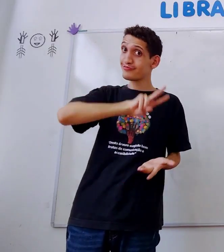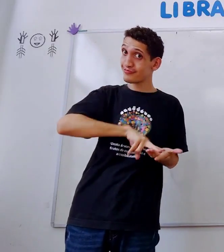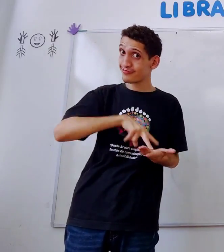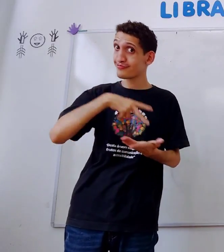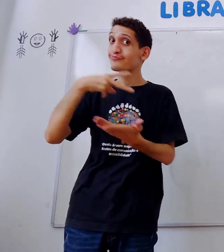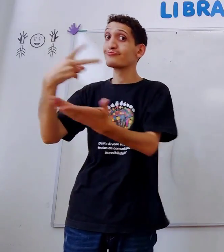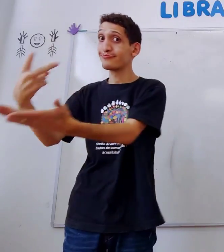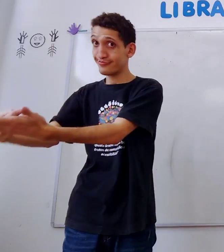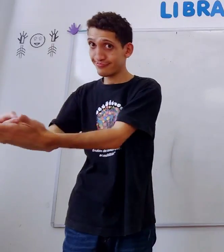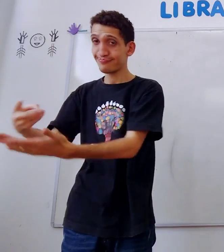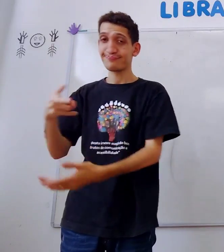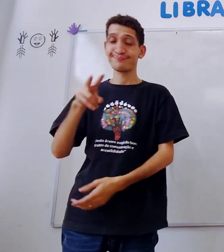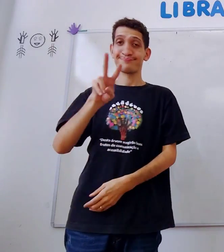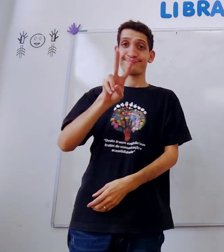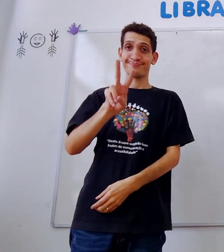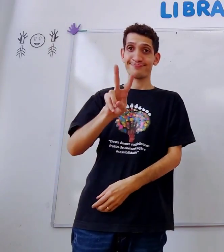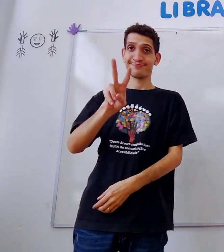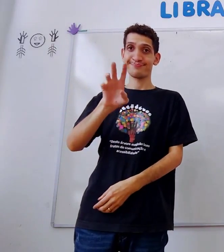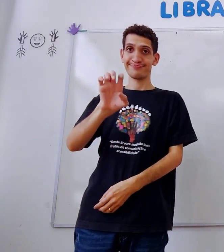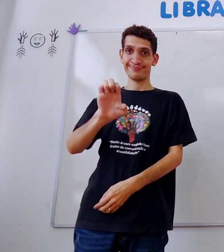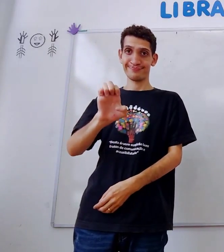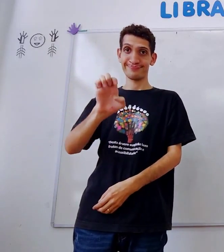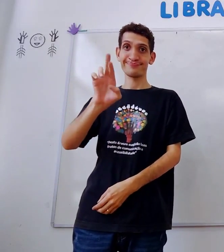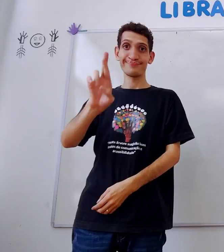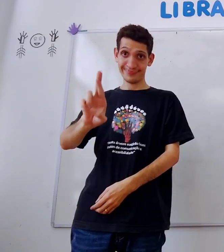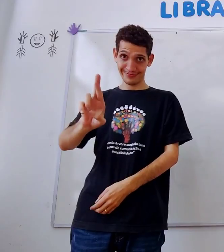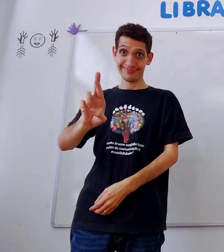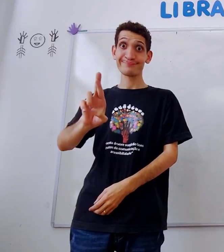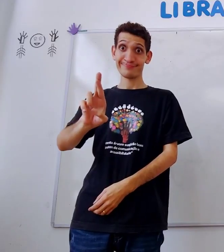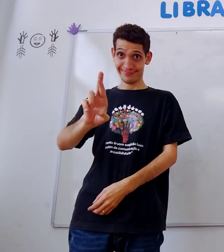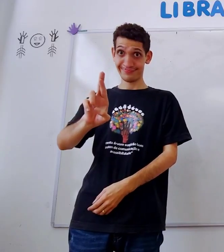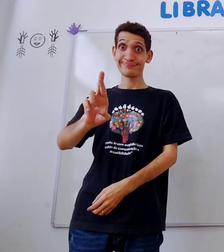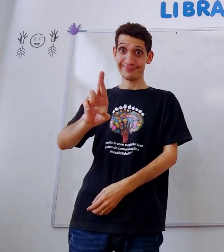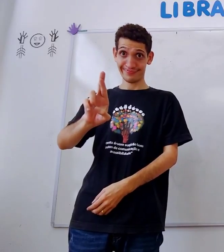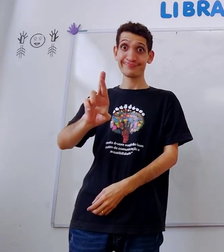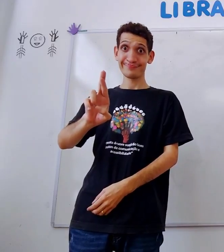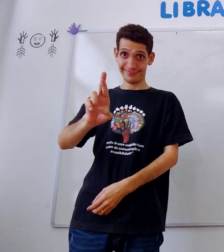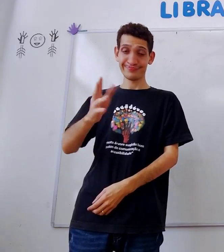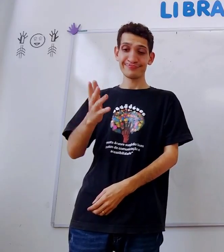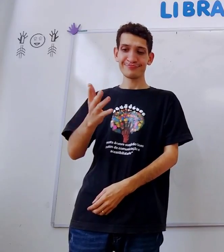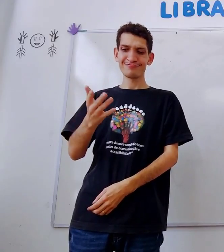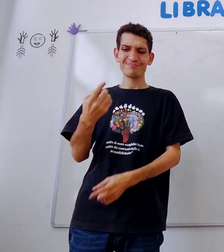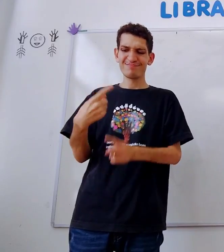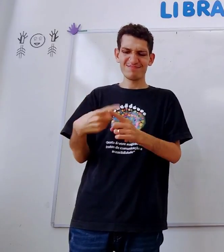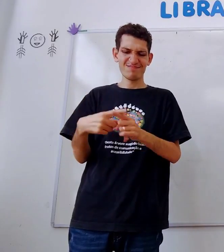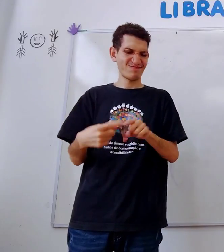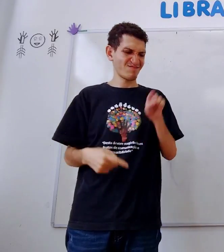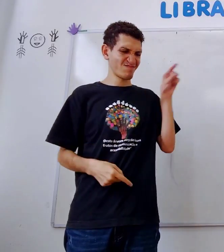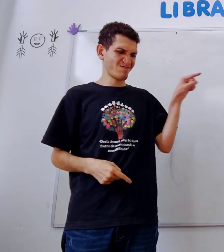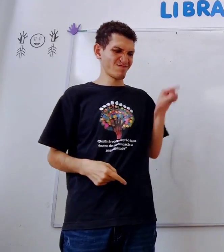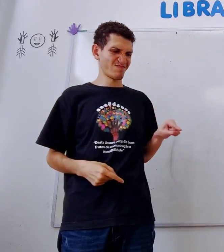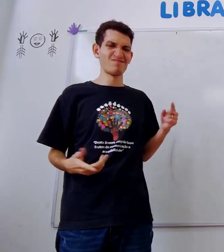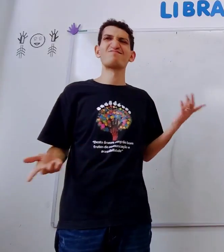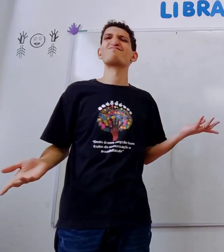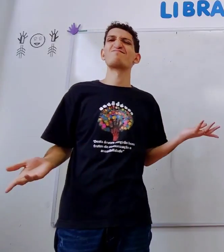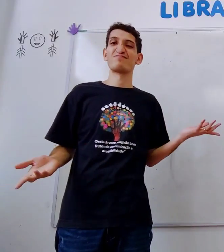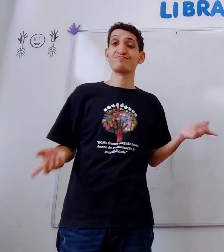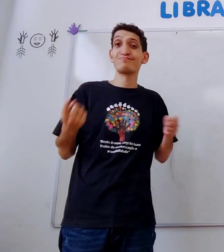e esse, português, tradução, mir, é, por quê? Esse